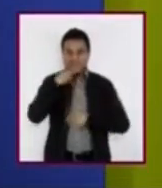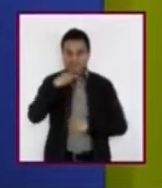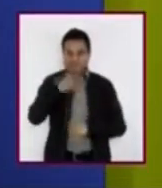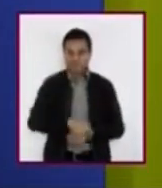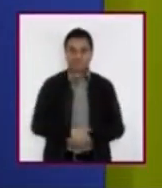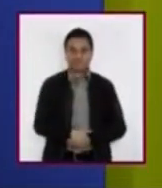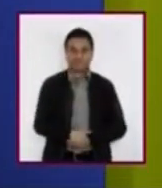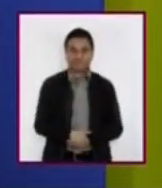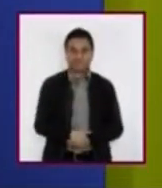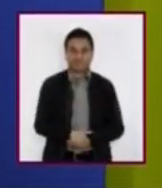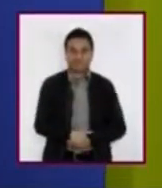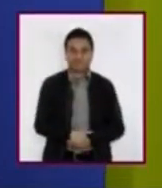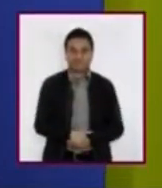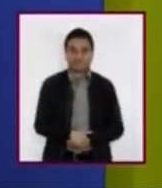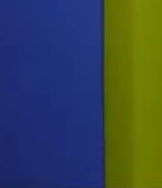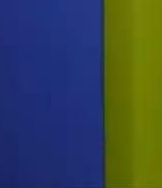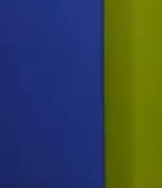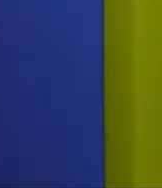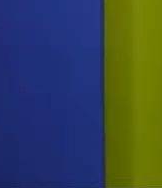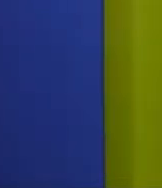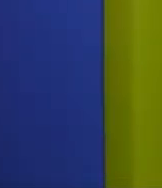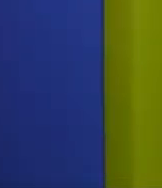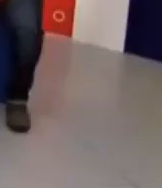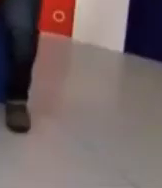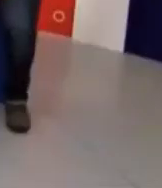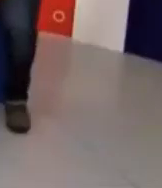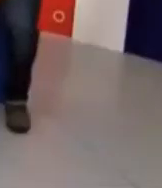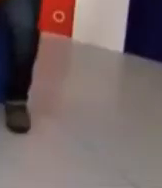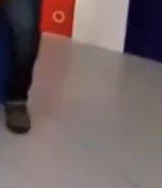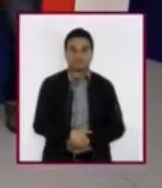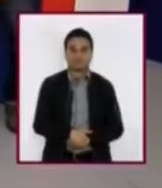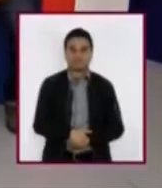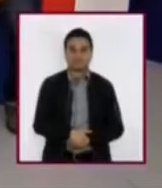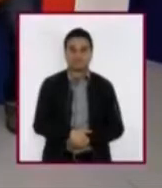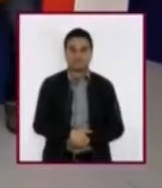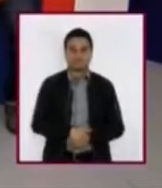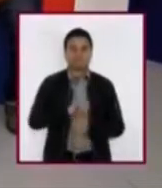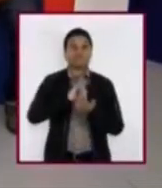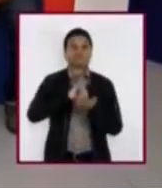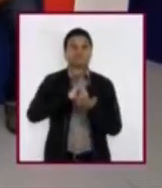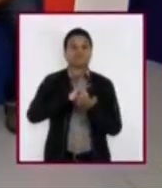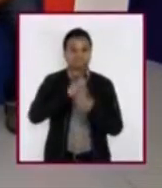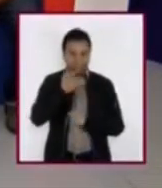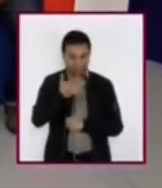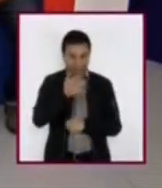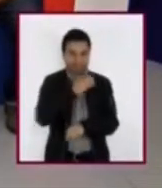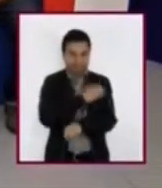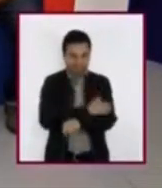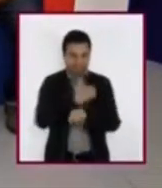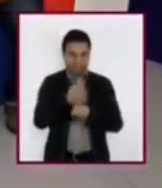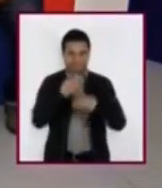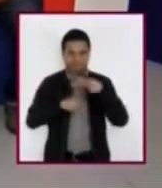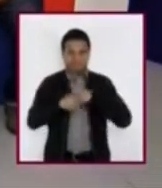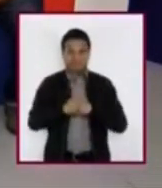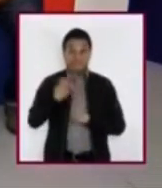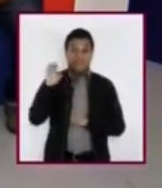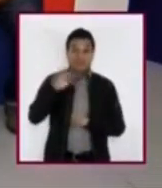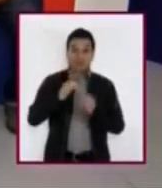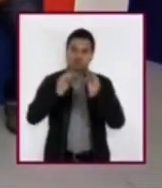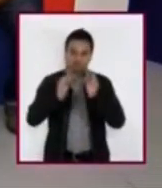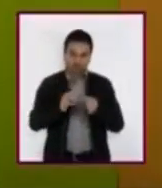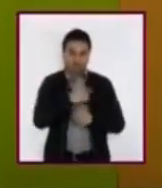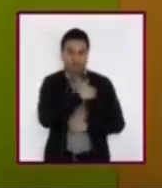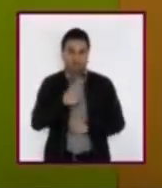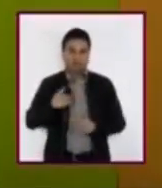Hola a las alumnas y alumnos de secundaria. Pues muchas gracias por acompañarnos el día de hoy. Eduardo es miembro de la Comunidad